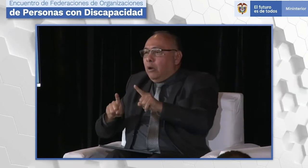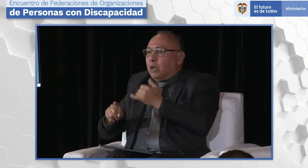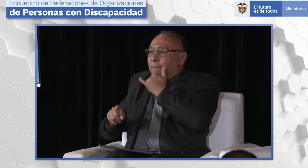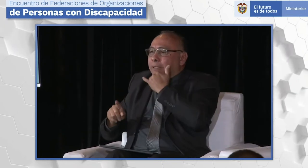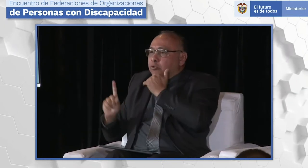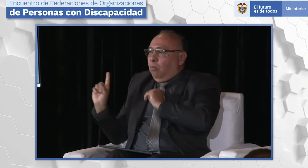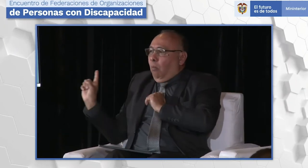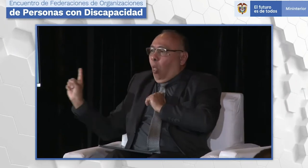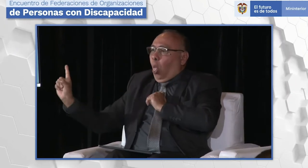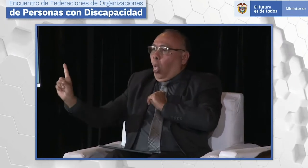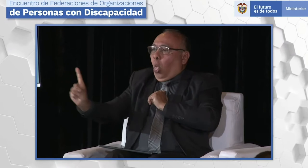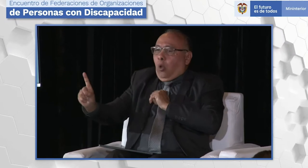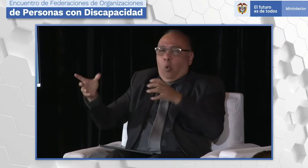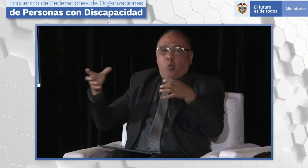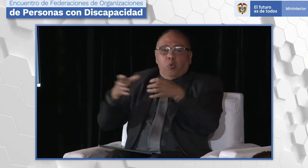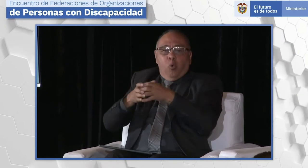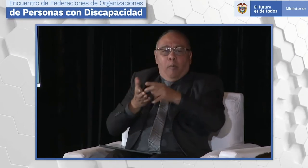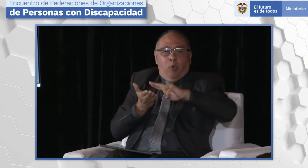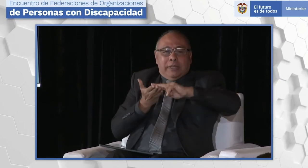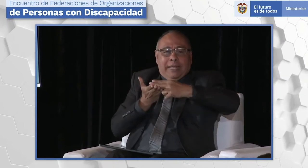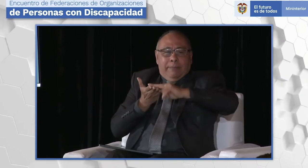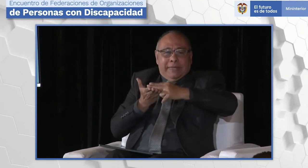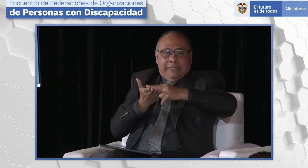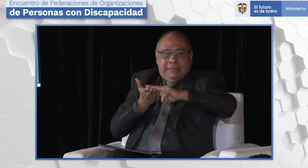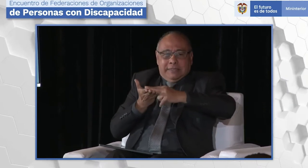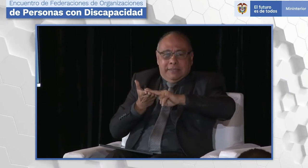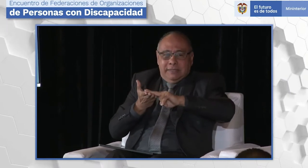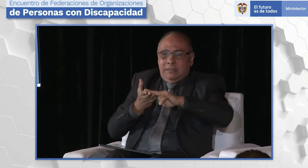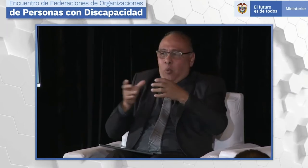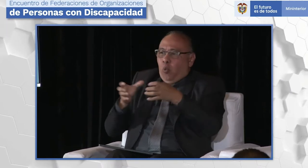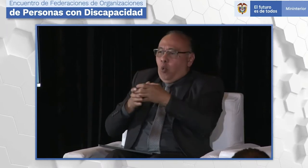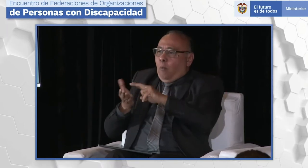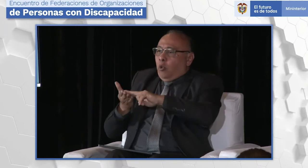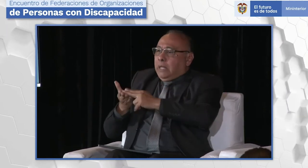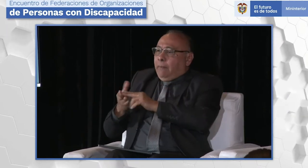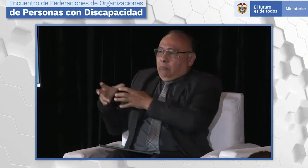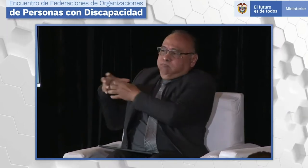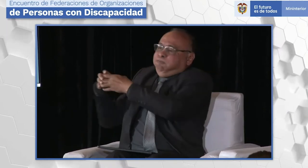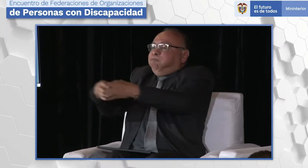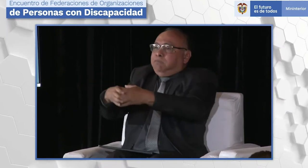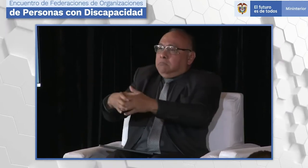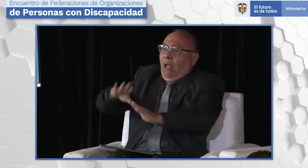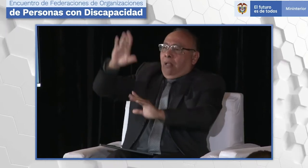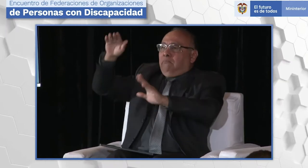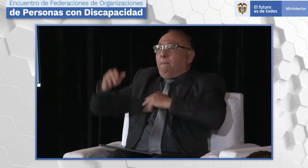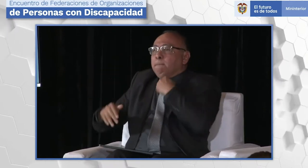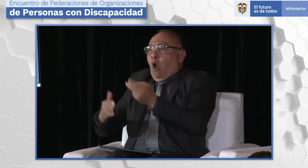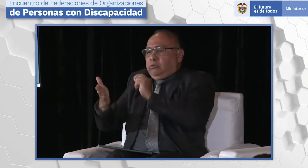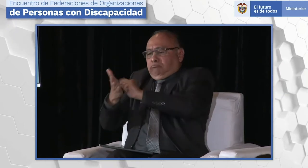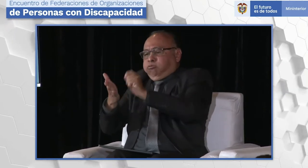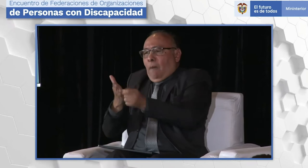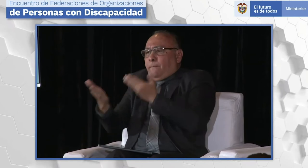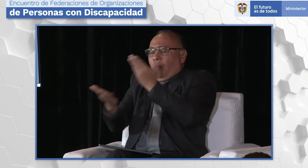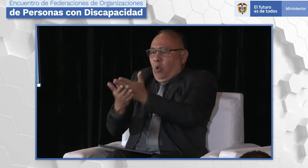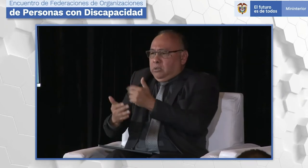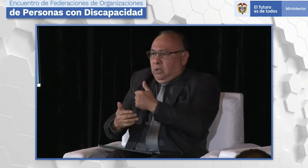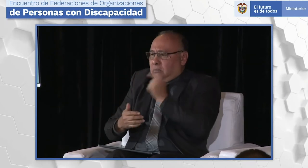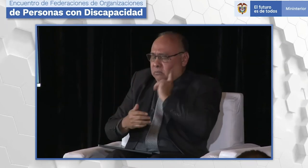ante el presidente... Disculpa, el candidato Rodolfo. Incluso la asociación de intérpretes también llegaron allí.